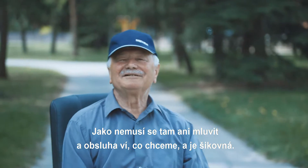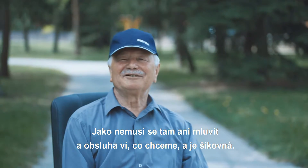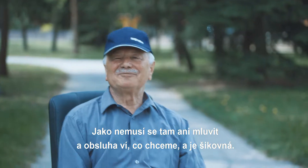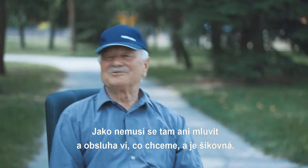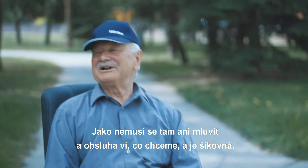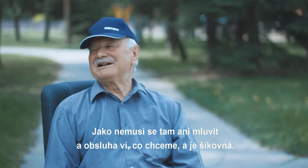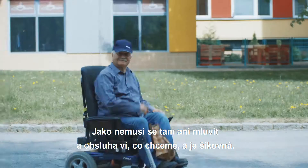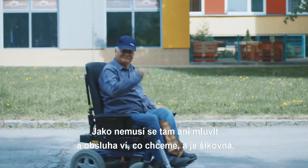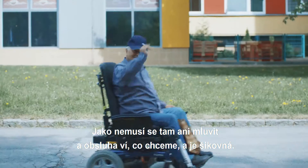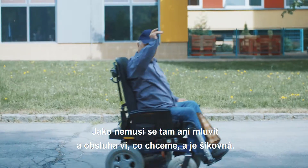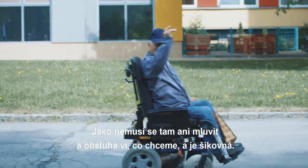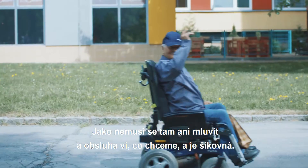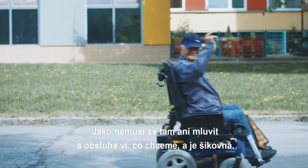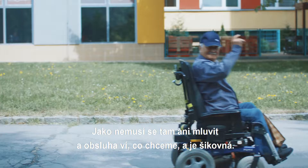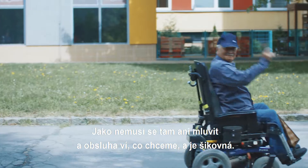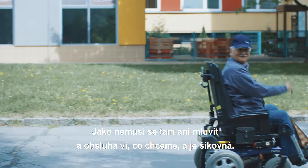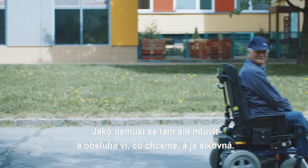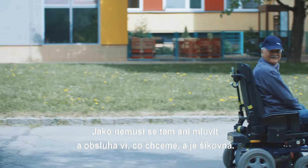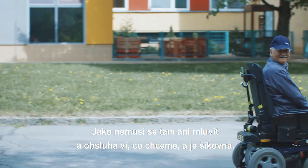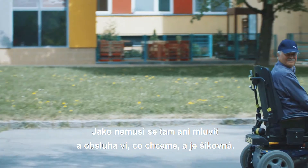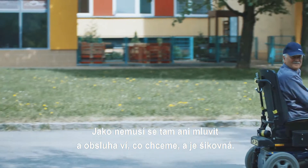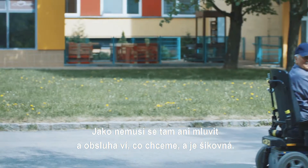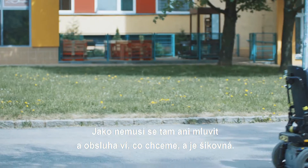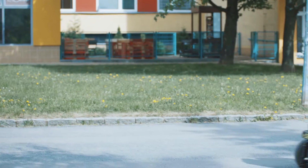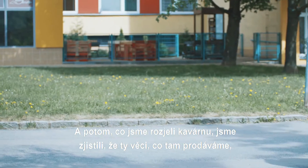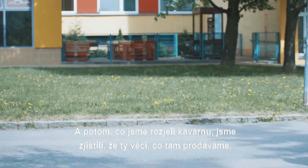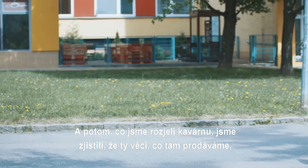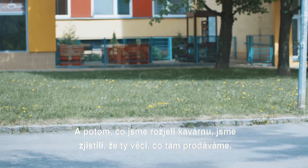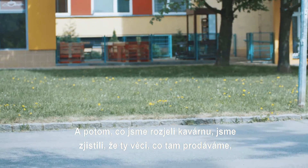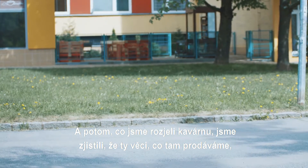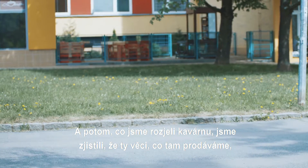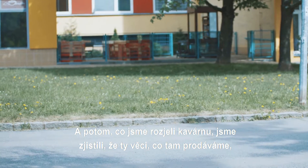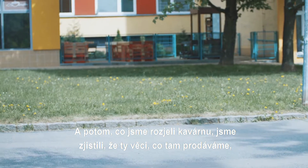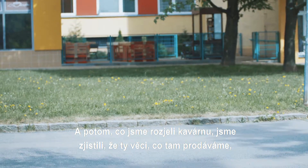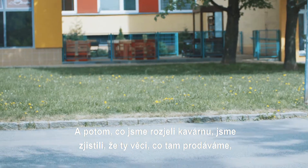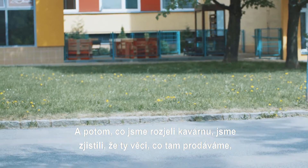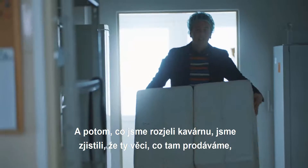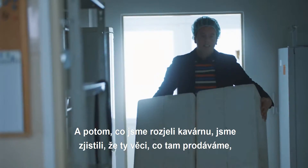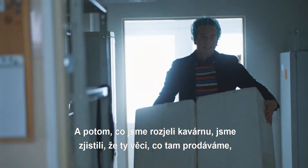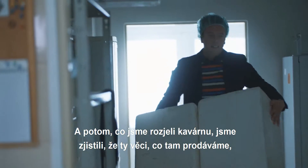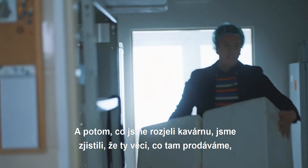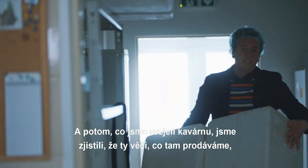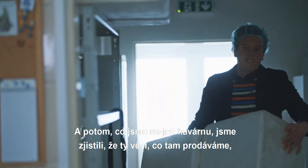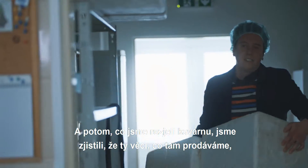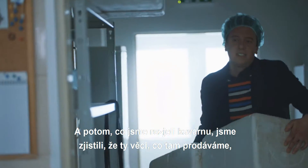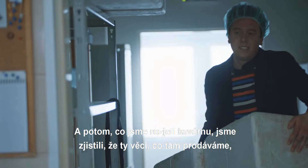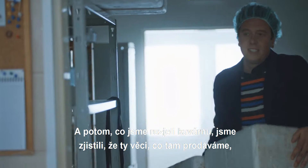obsluha ví, co chceme a je šikovna. A po tom, co jsme rozjeli kavárnu, jsme zjistili, že